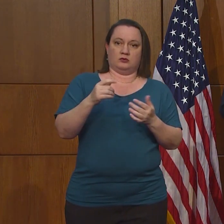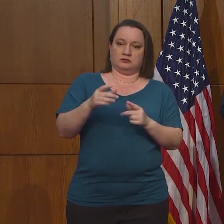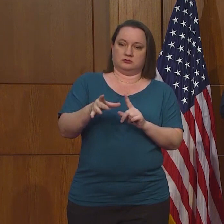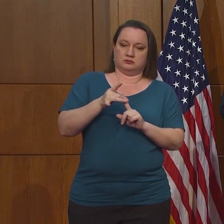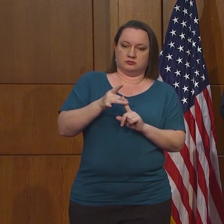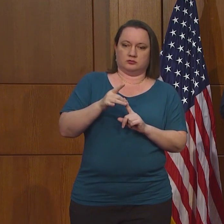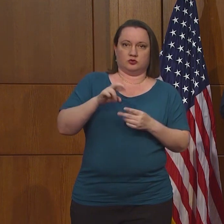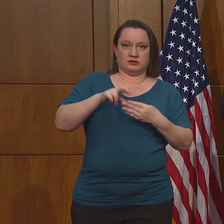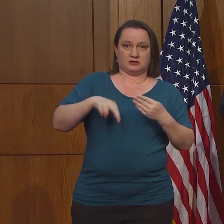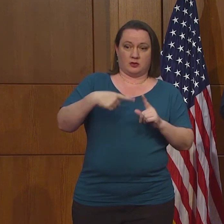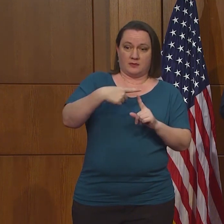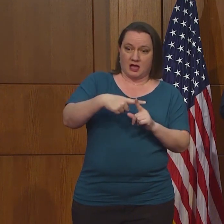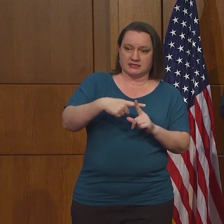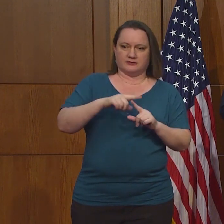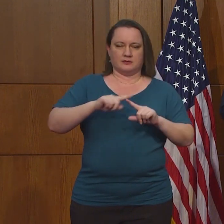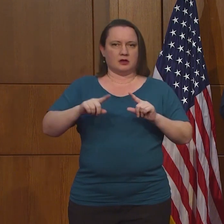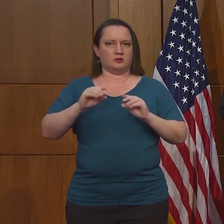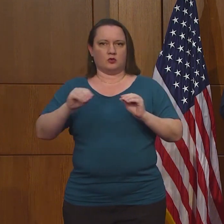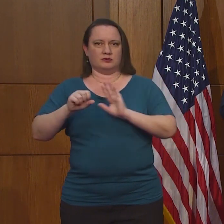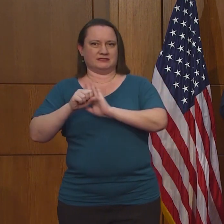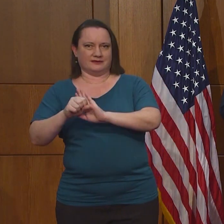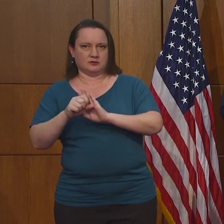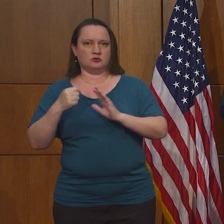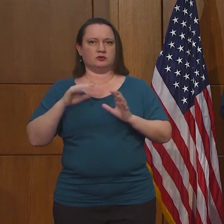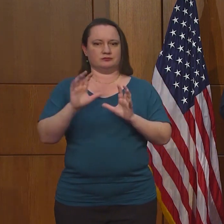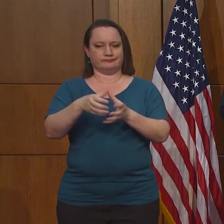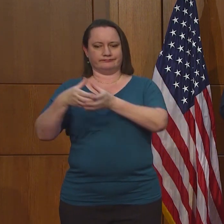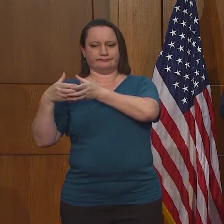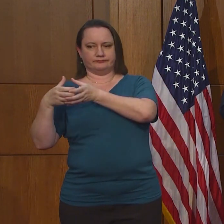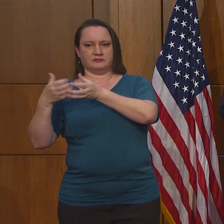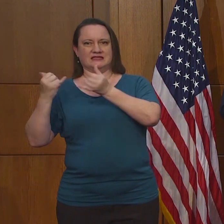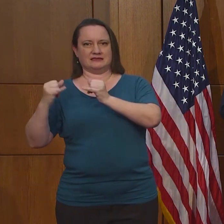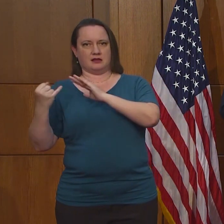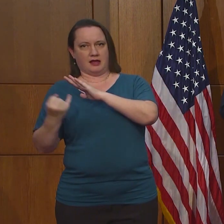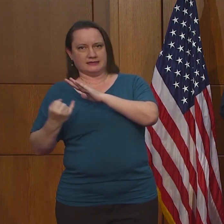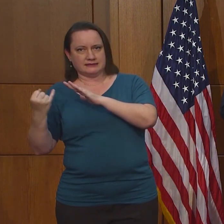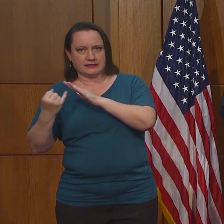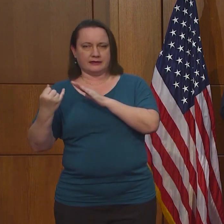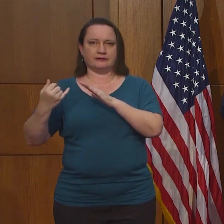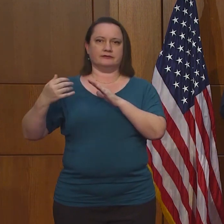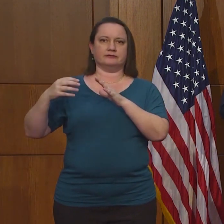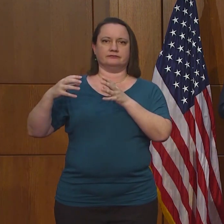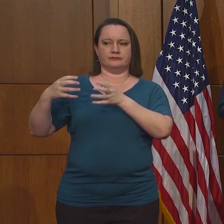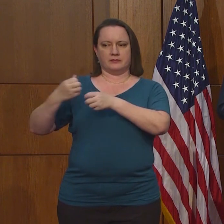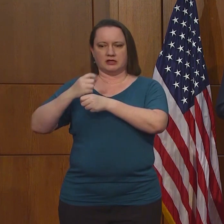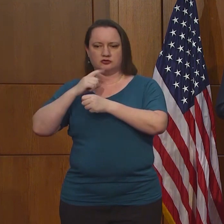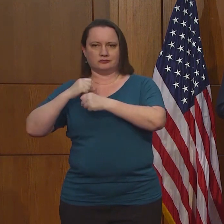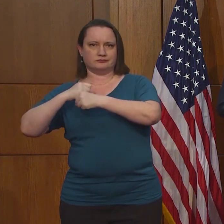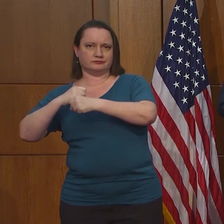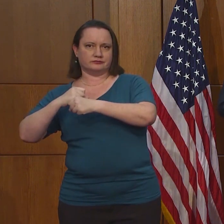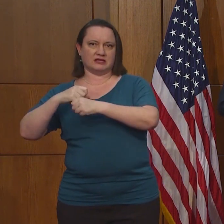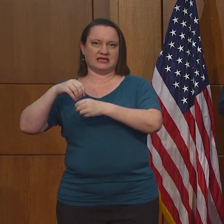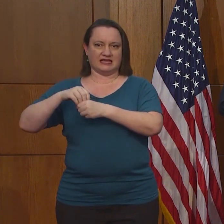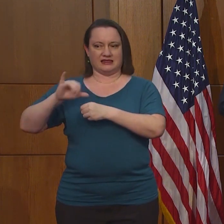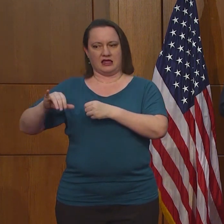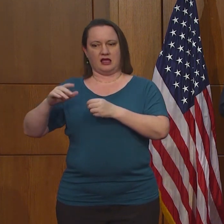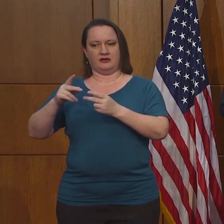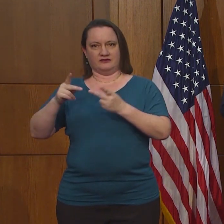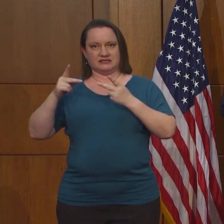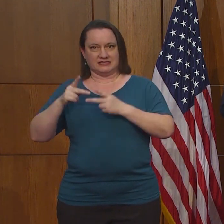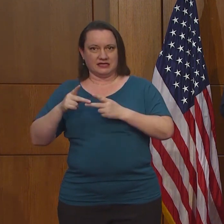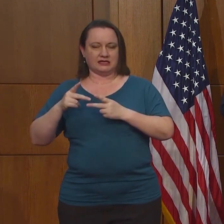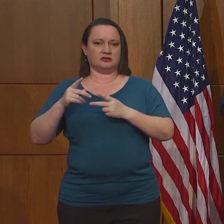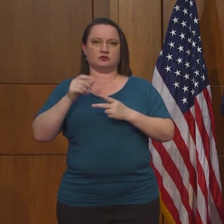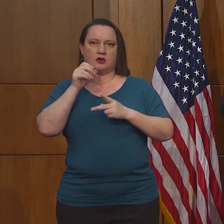asegurarnos de que estas personas puedan ser aisladas o puestas en cuarentena